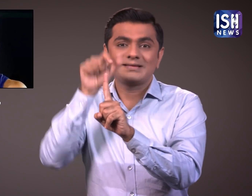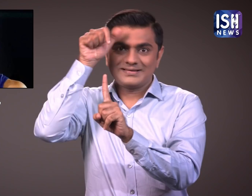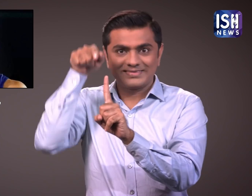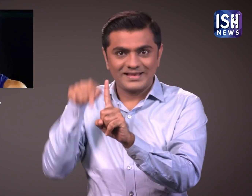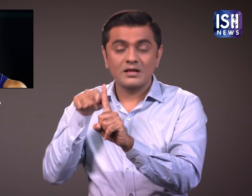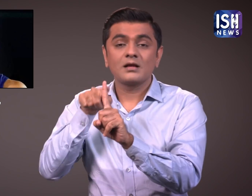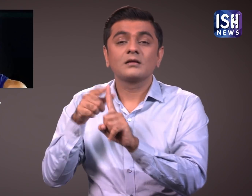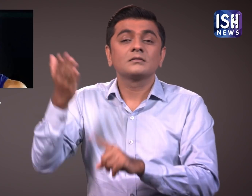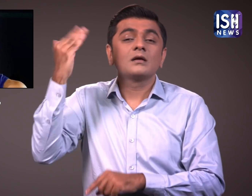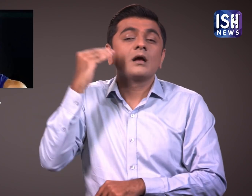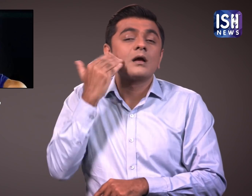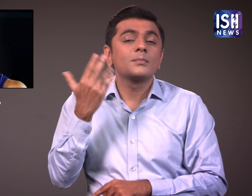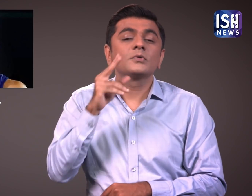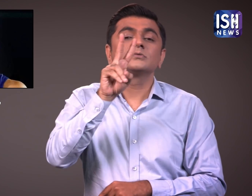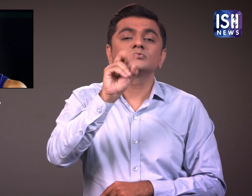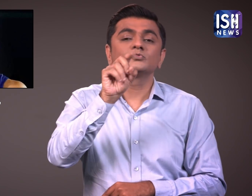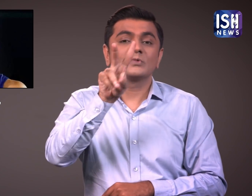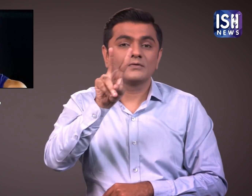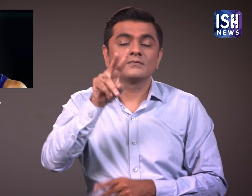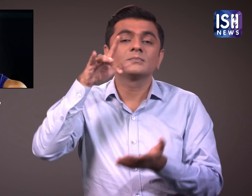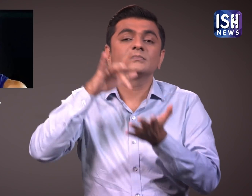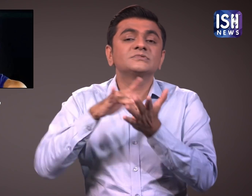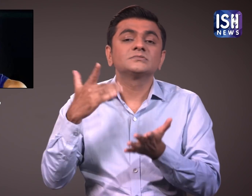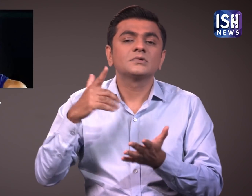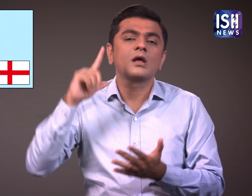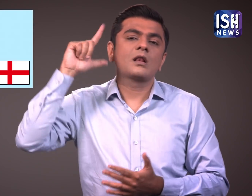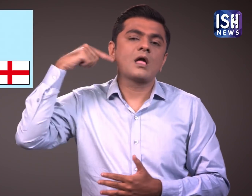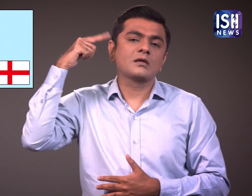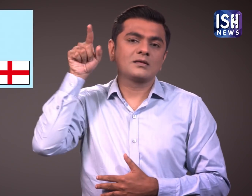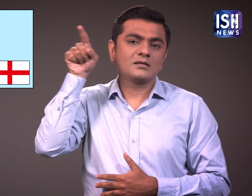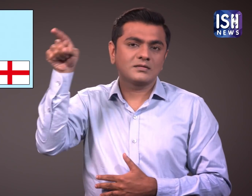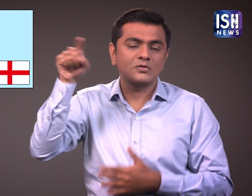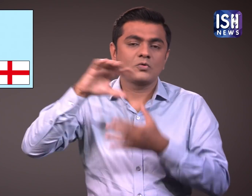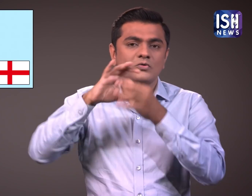सुशिल कुमार 2012 के लंडन ओलंपिक के फाइनल में क्वालिफाई हुए